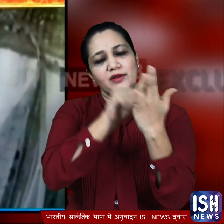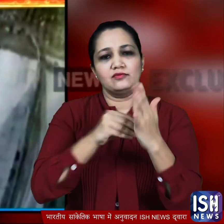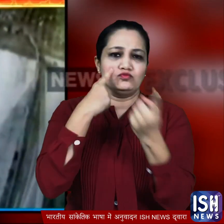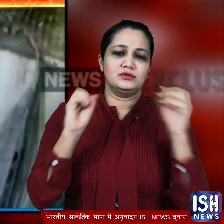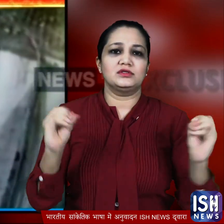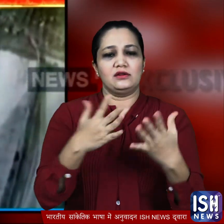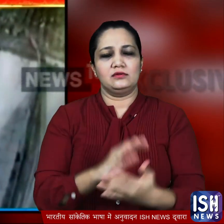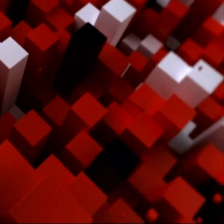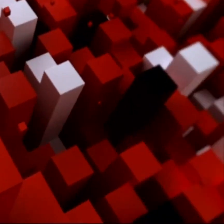चानवीन शुरू कर दी